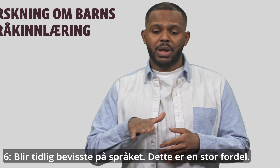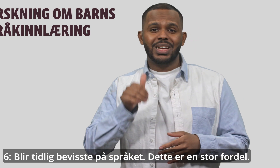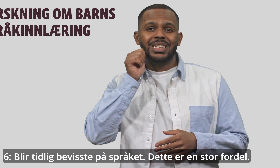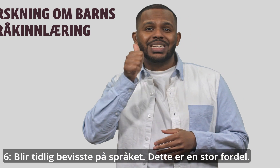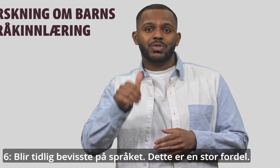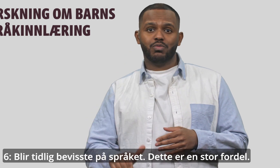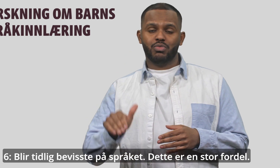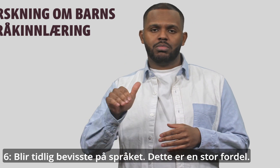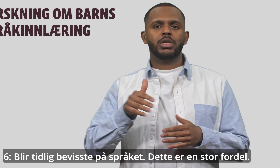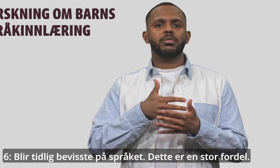Dette er en stor fordel.